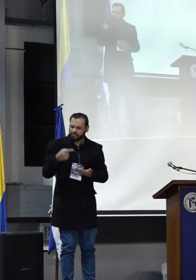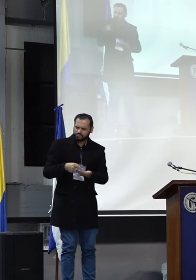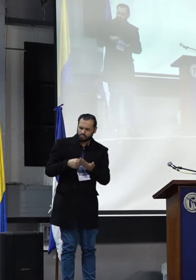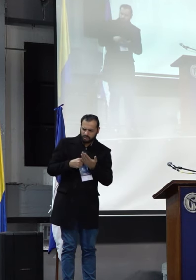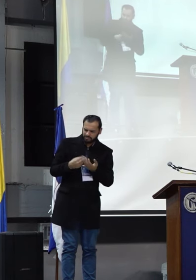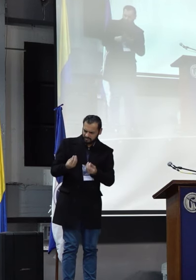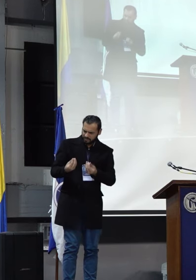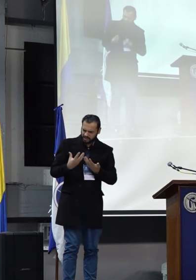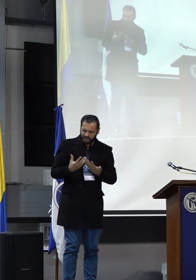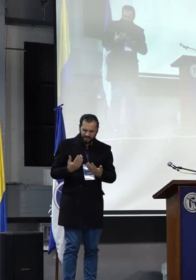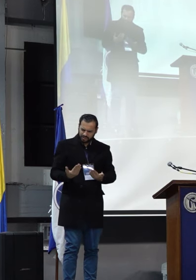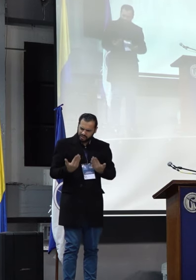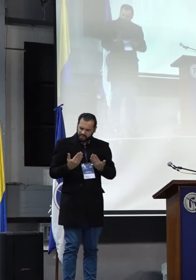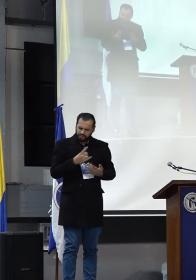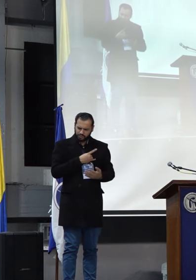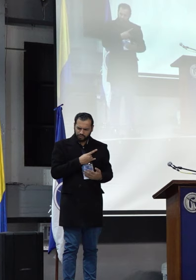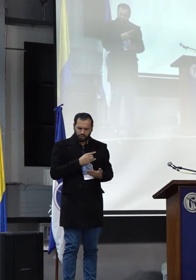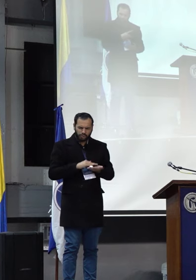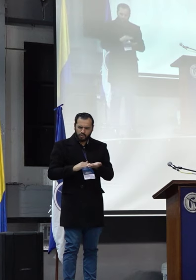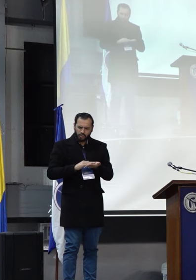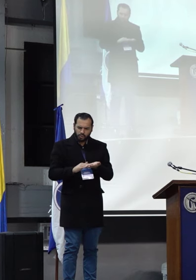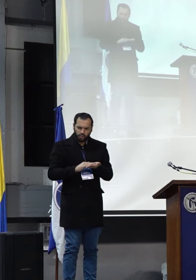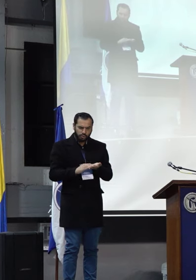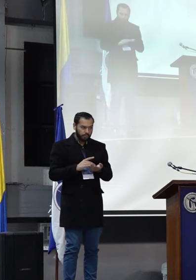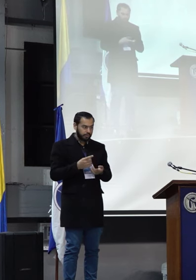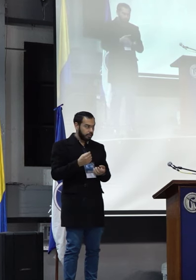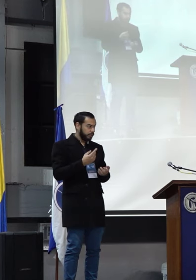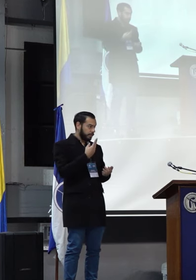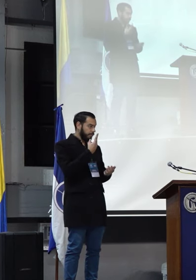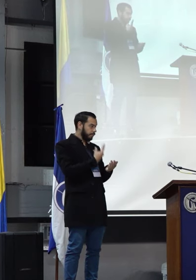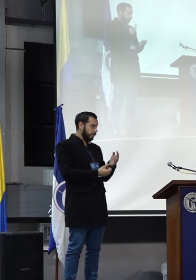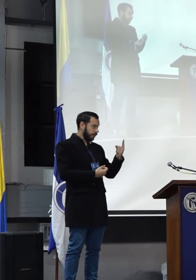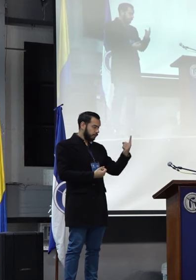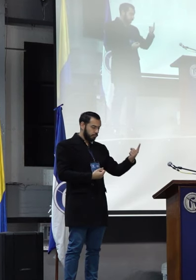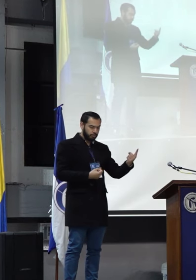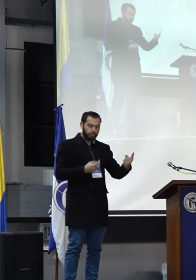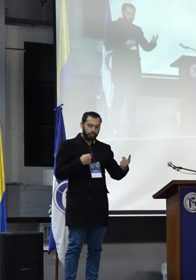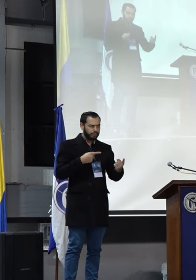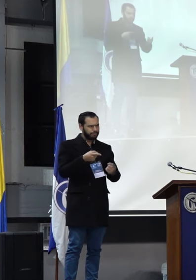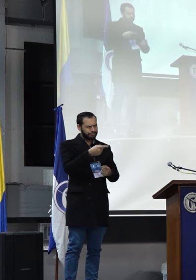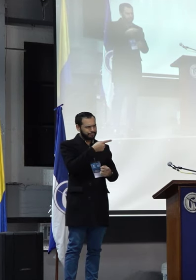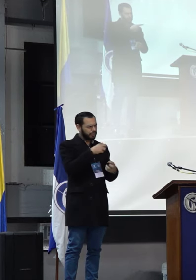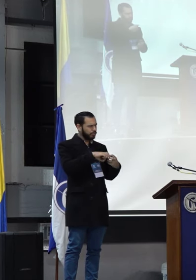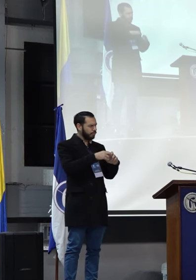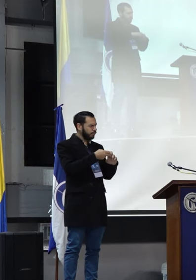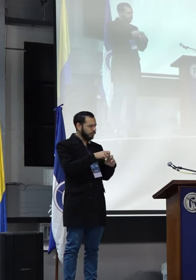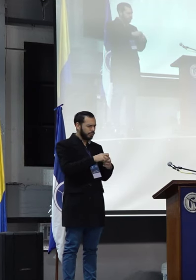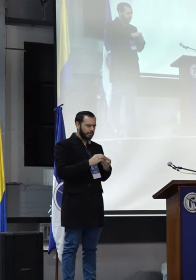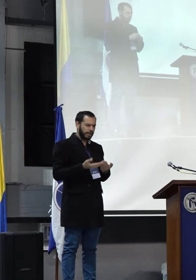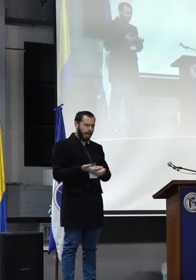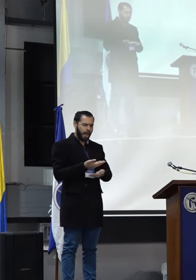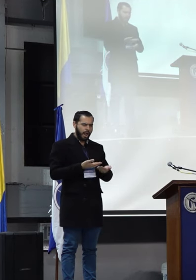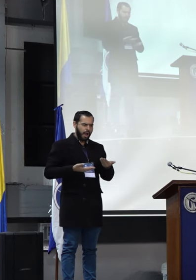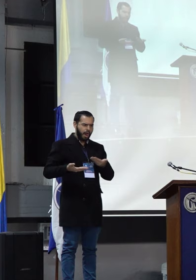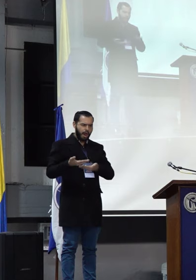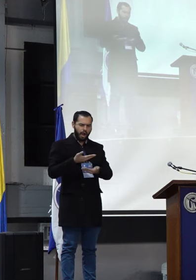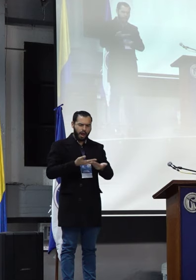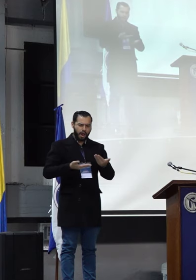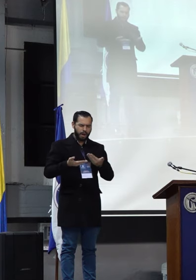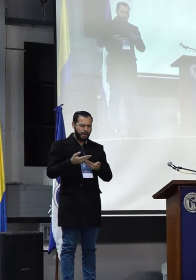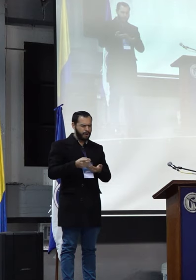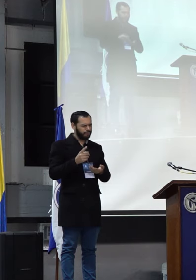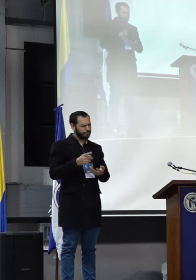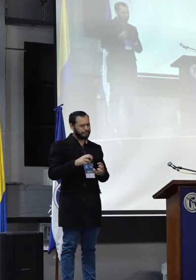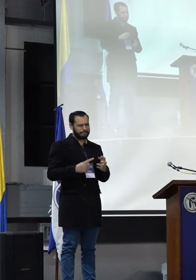Al interior de la universidad, nos lo exponía la plancha número uno, hay una serie de problemas que tienen que ver con la convivencia, que han venido